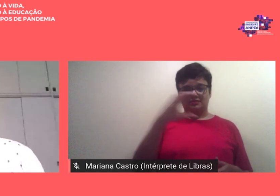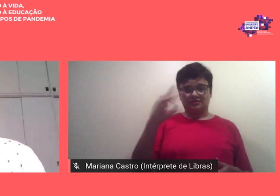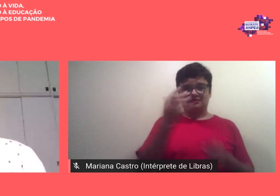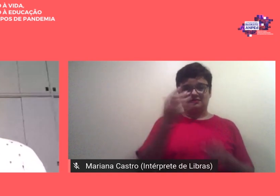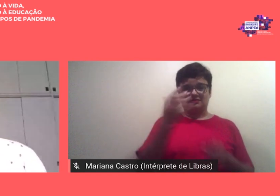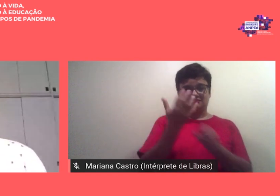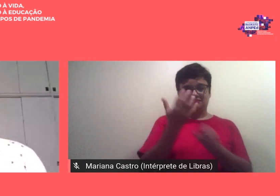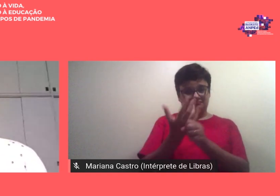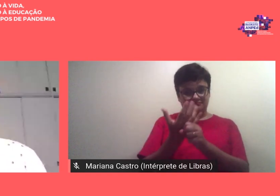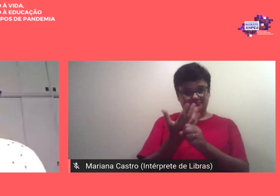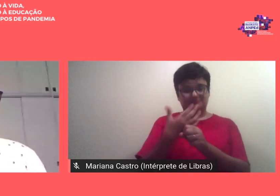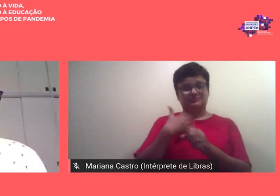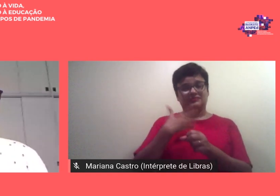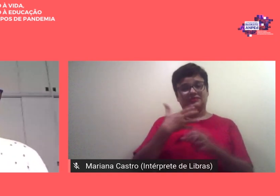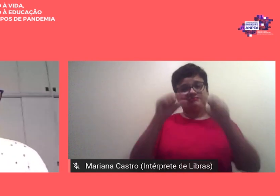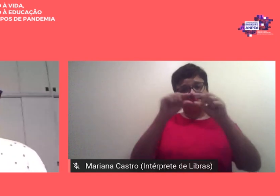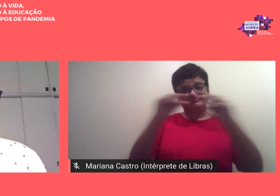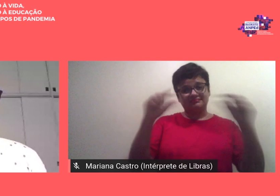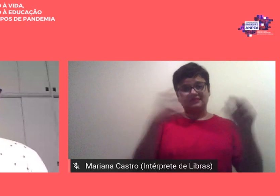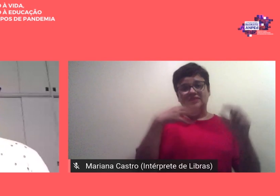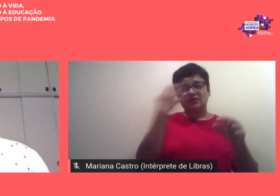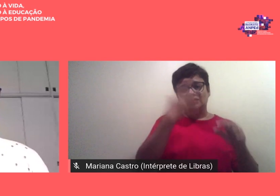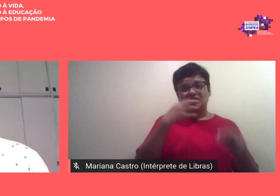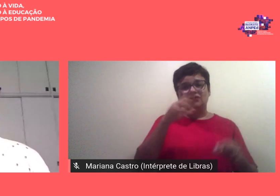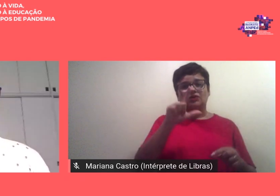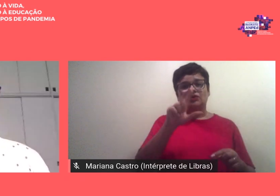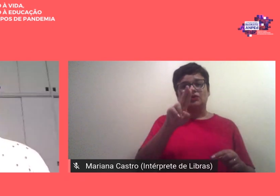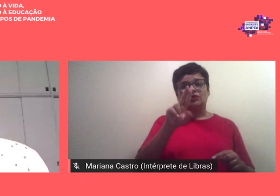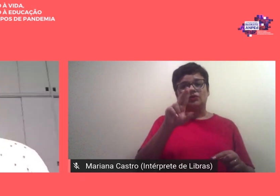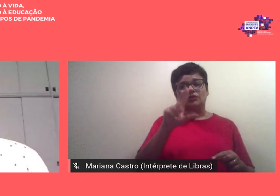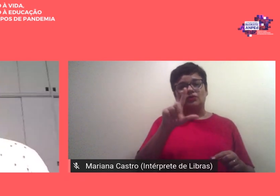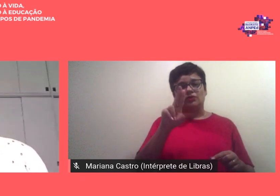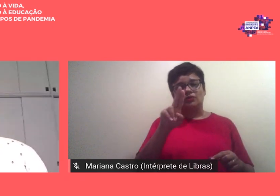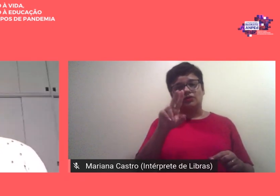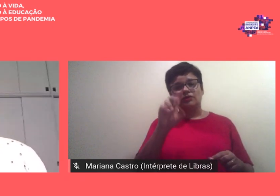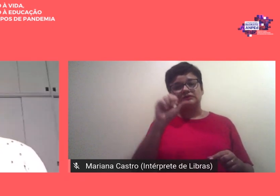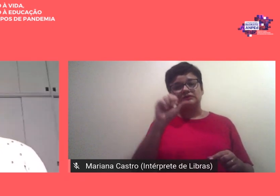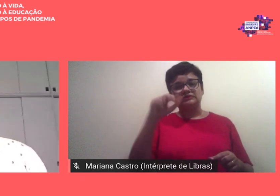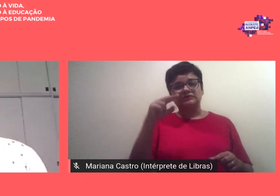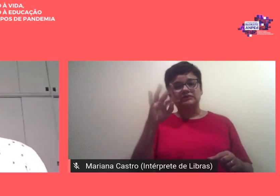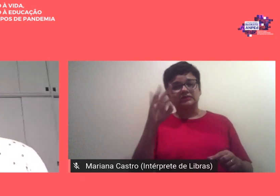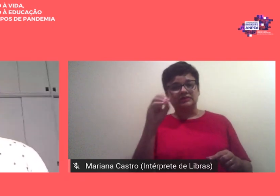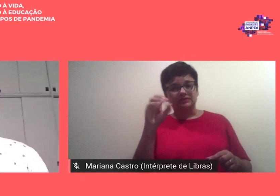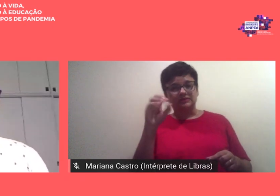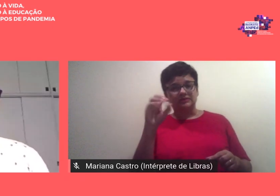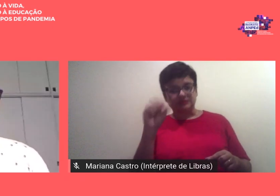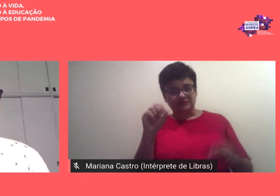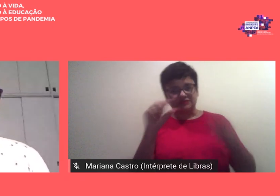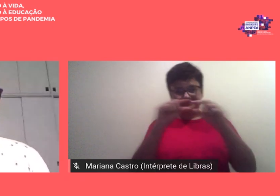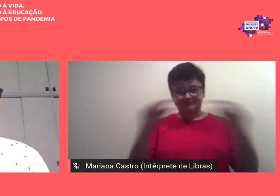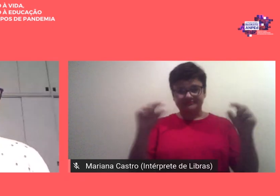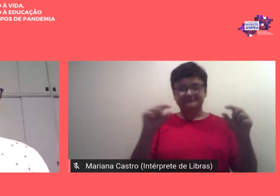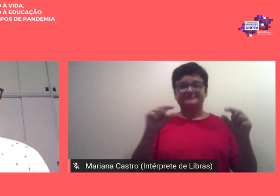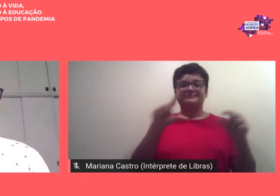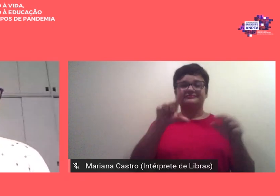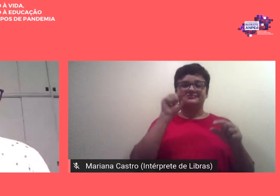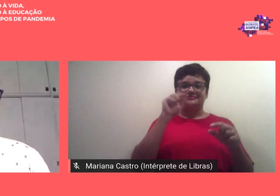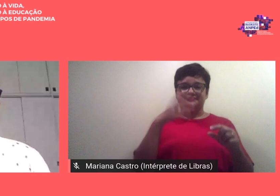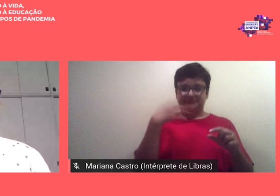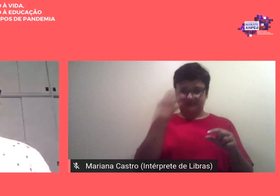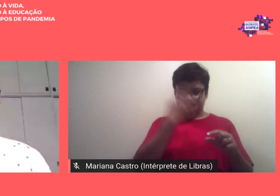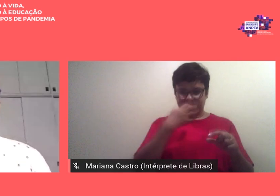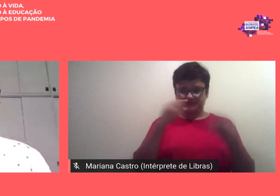com um trecho de uma música do Lulo Santos que retrata um pouco do momento que estamos vivendo e um pouco dessa emoção também a qual